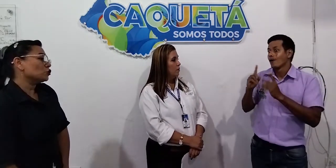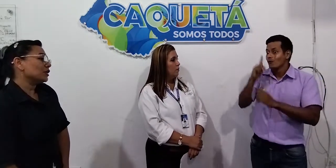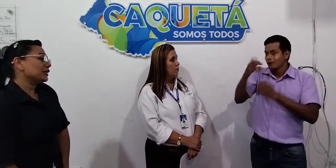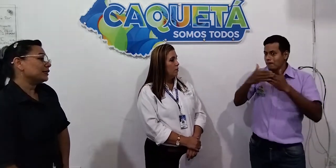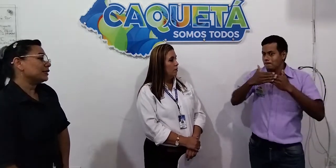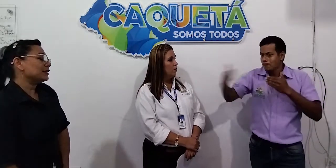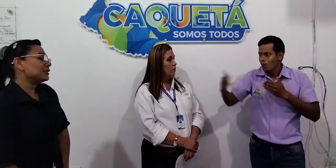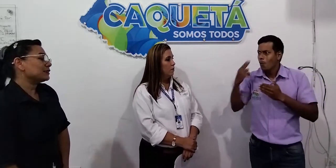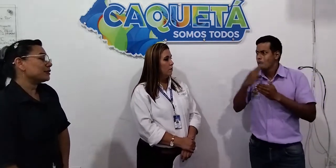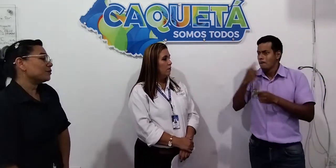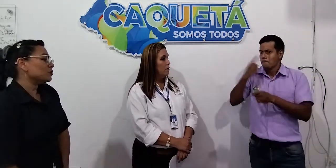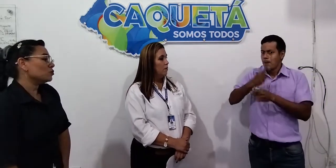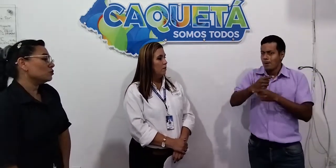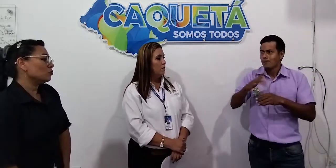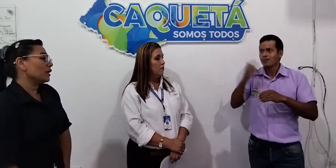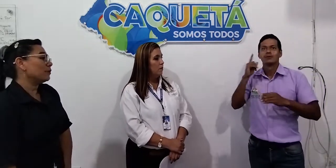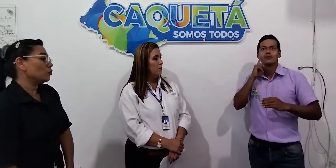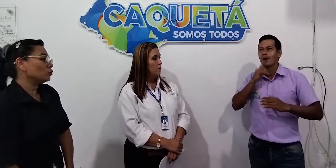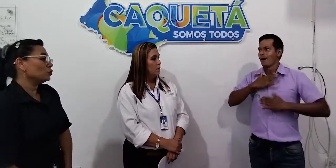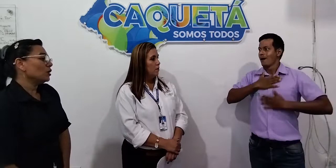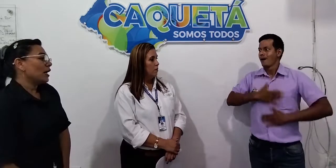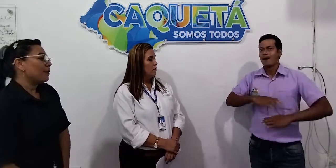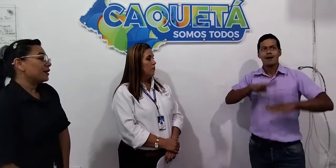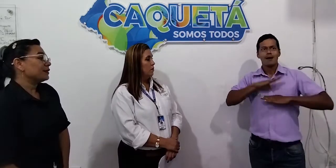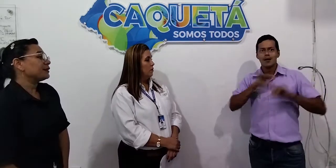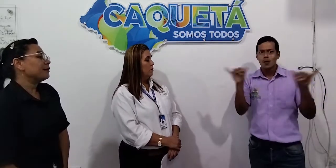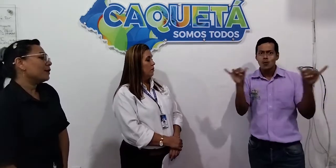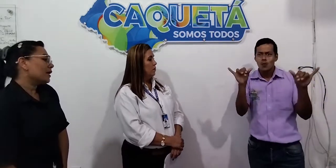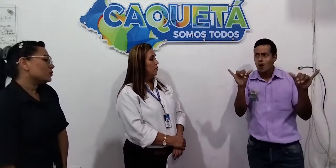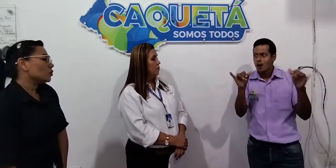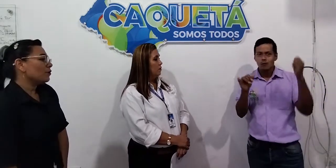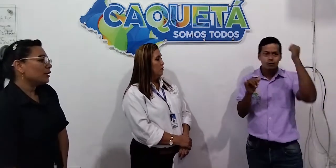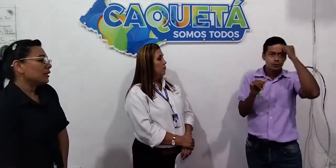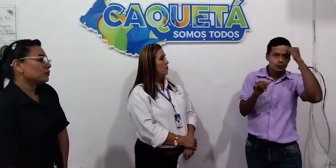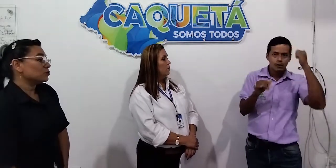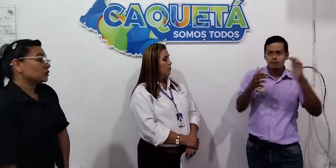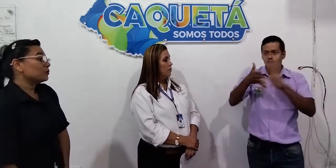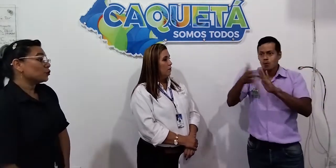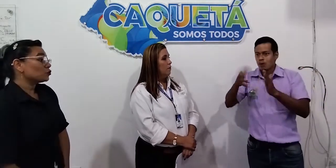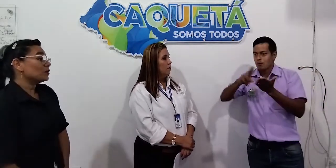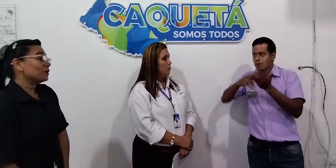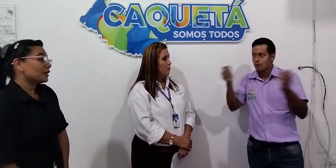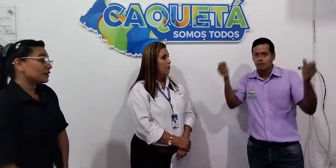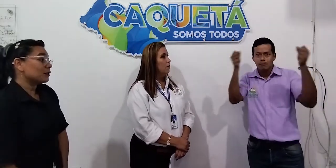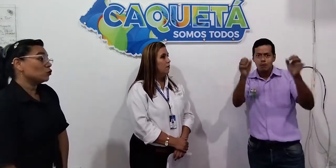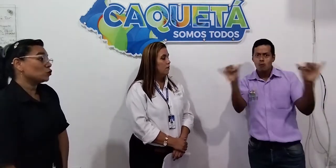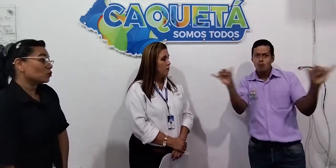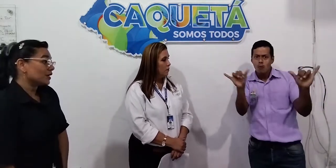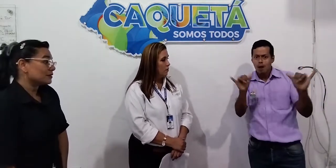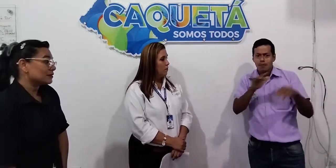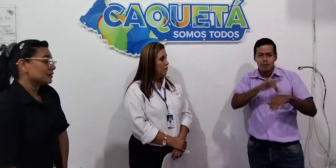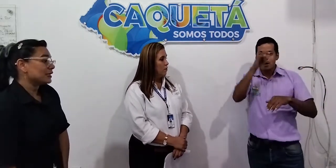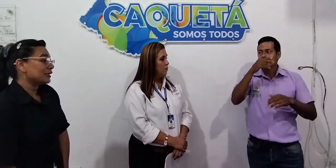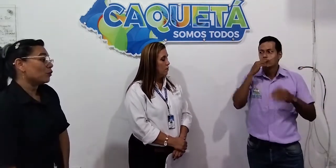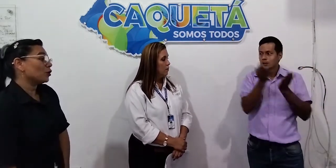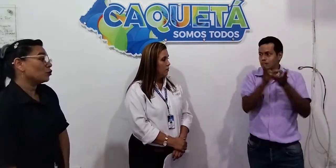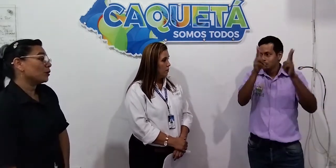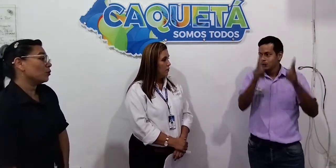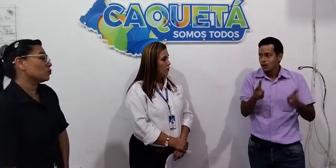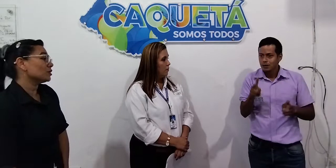tienen el servicio o el apoyo a partir de marzo, abril. Entonces de pronto se pierden algunos meses y qué bueno que podamos